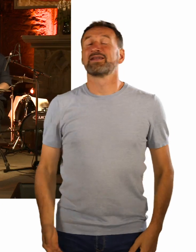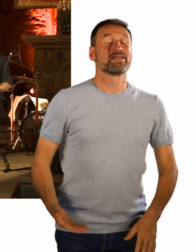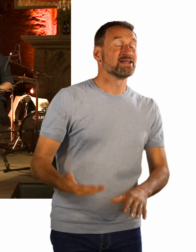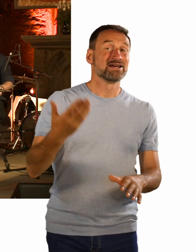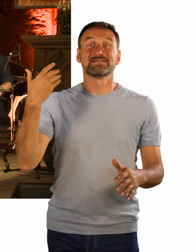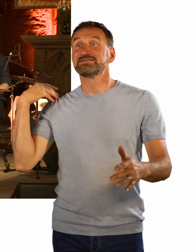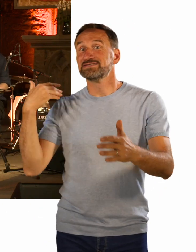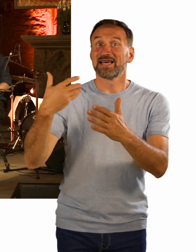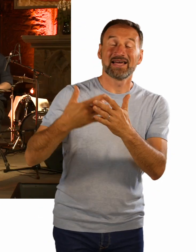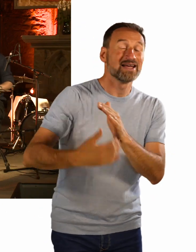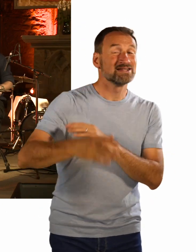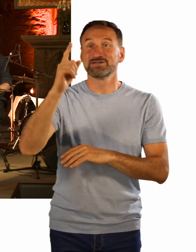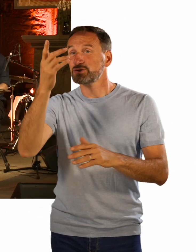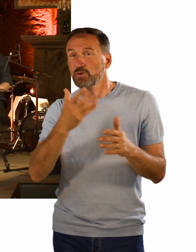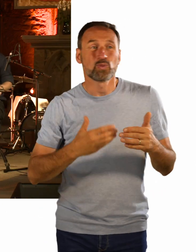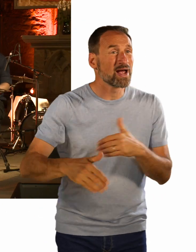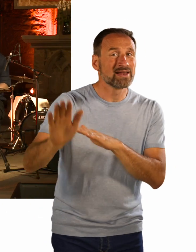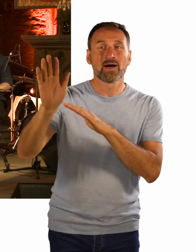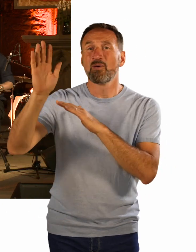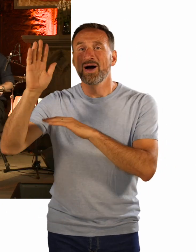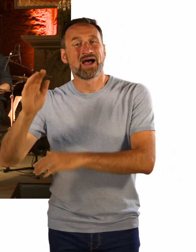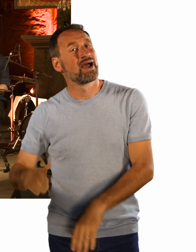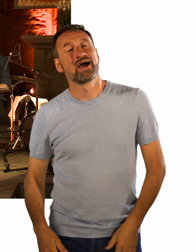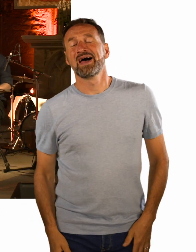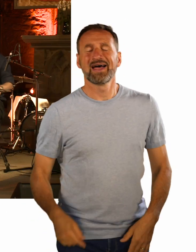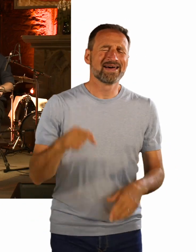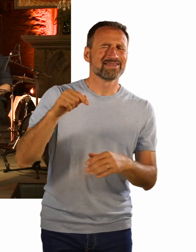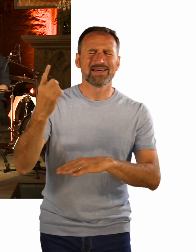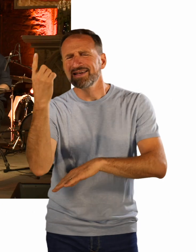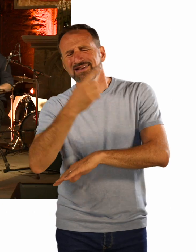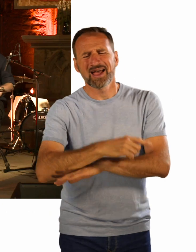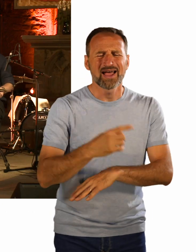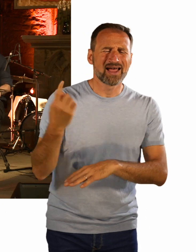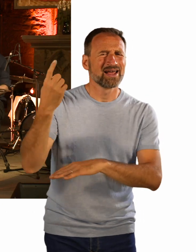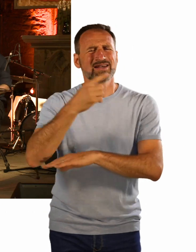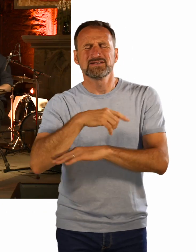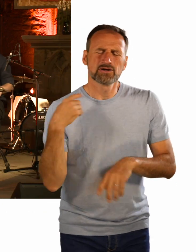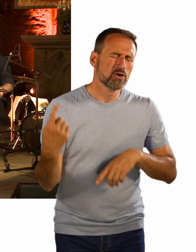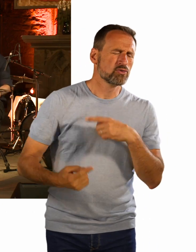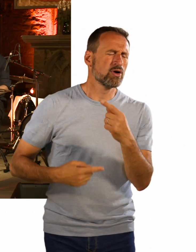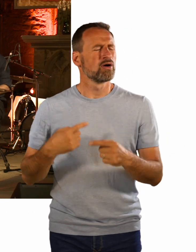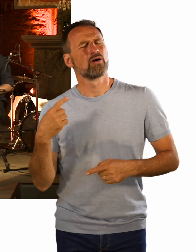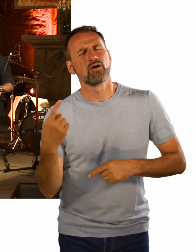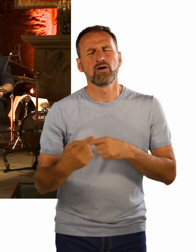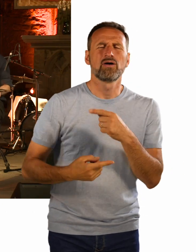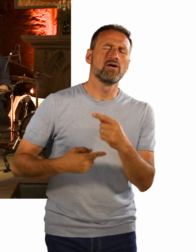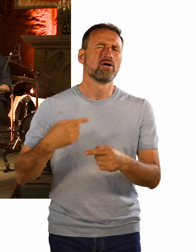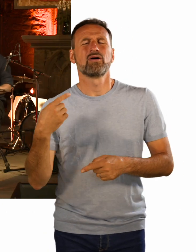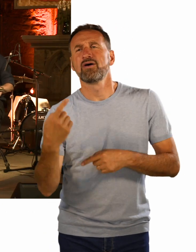went away, the days grow long. And soon I